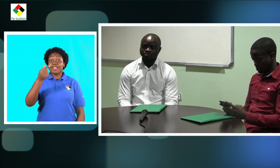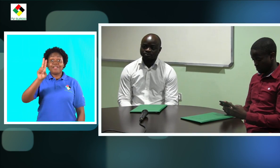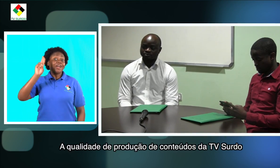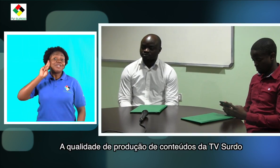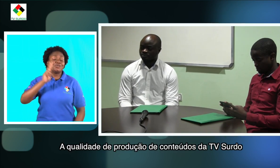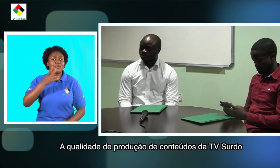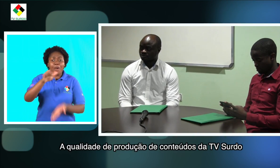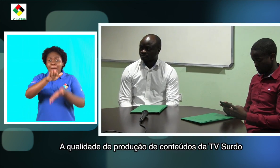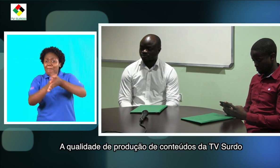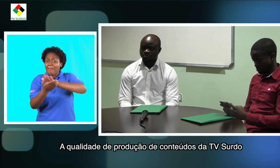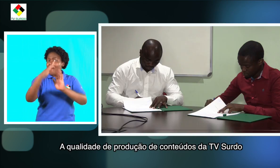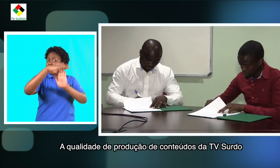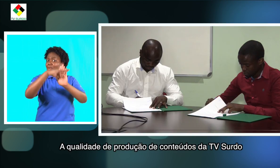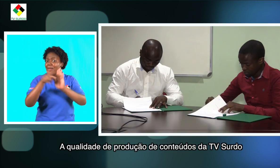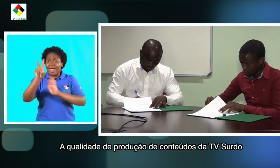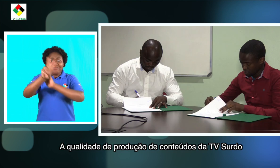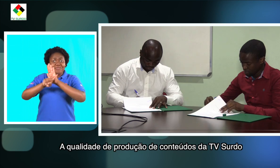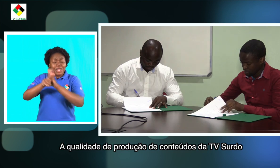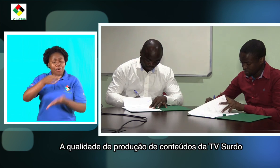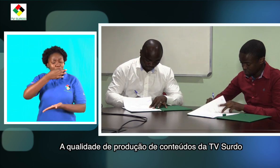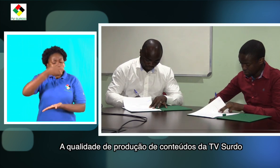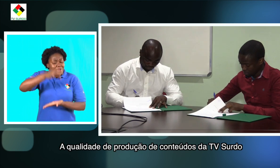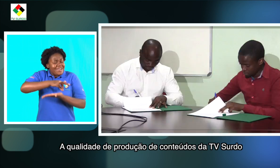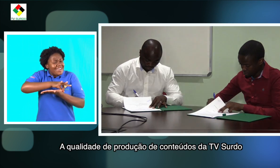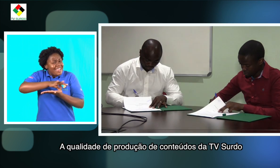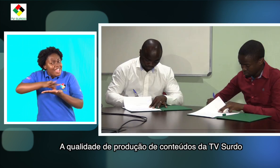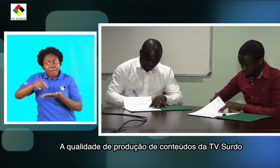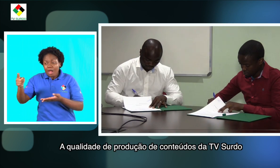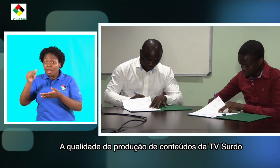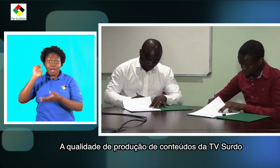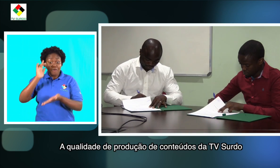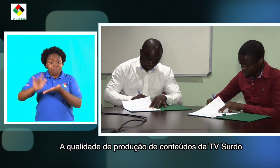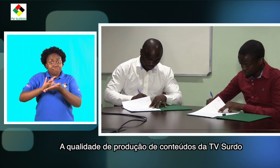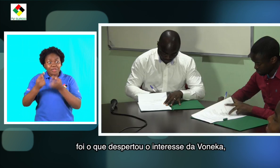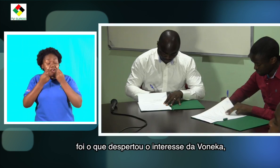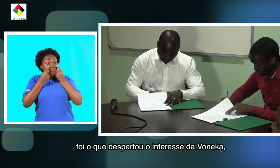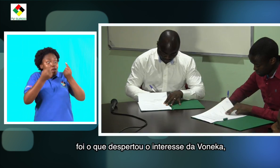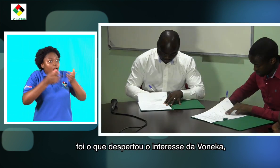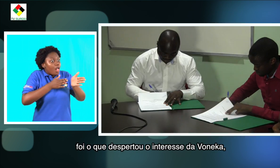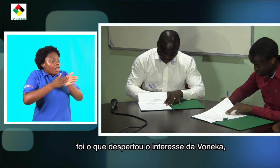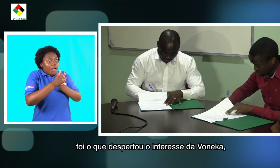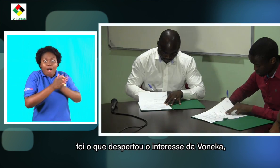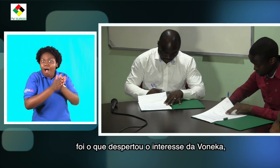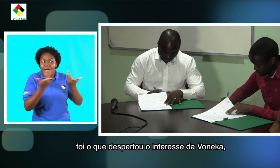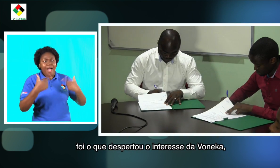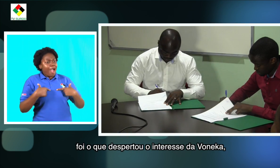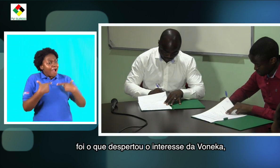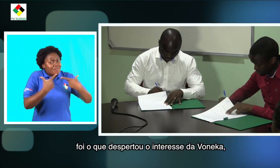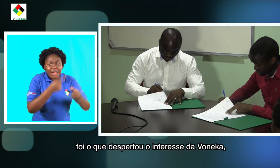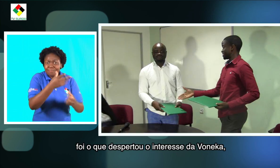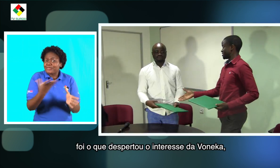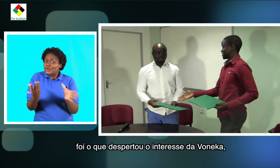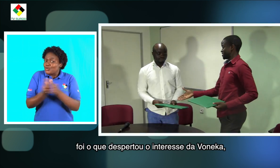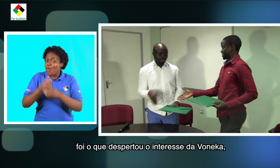A qualidade de produção de conteúdos da TV Surdo foi o que despertou o